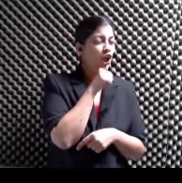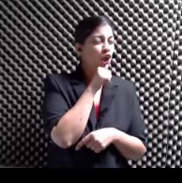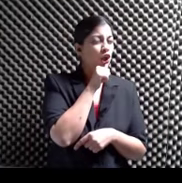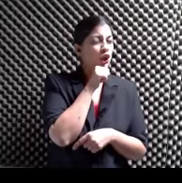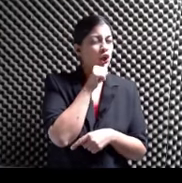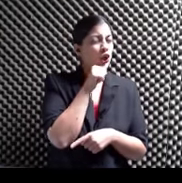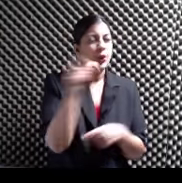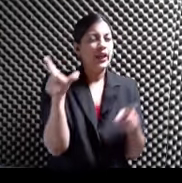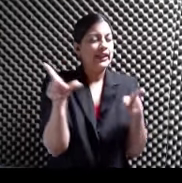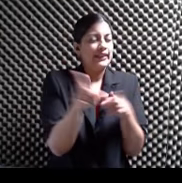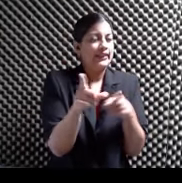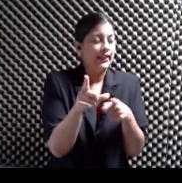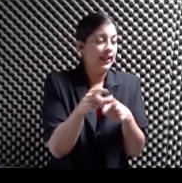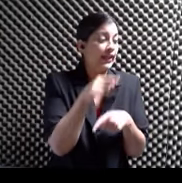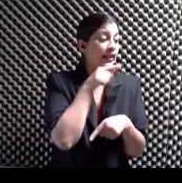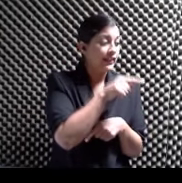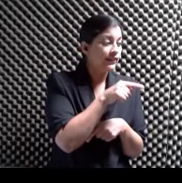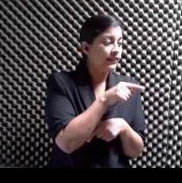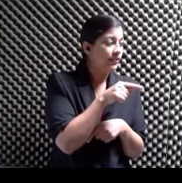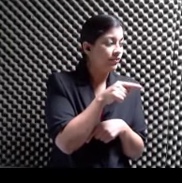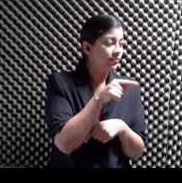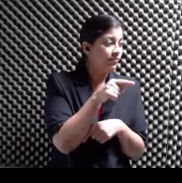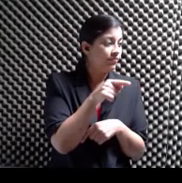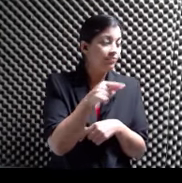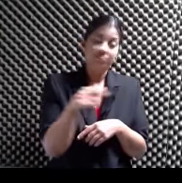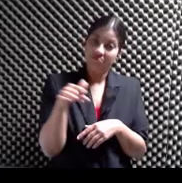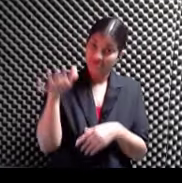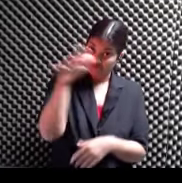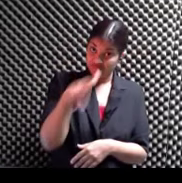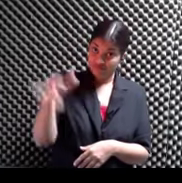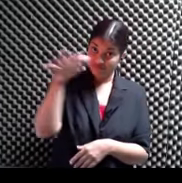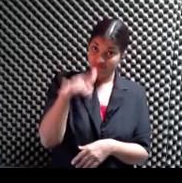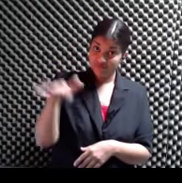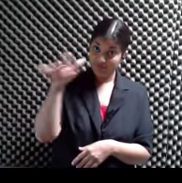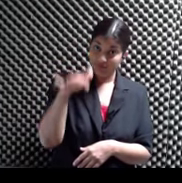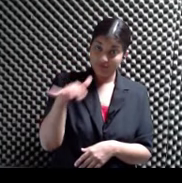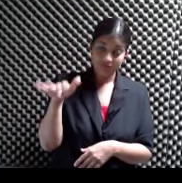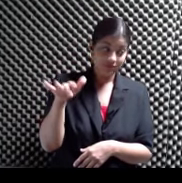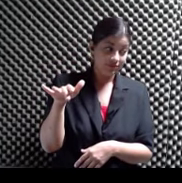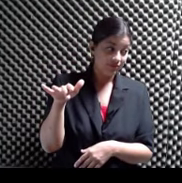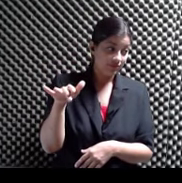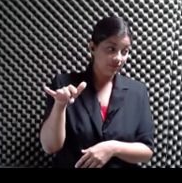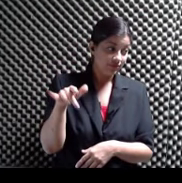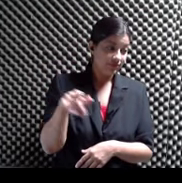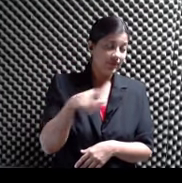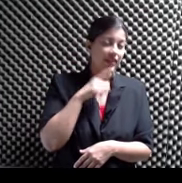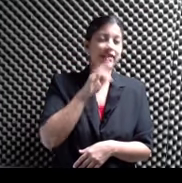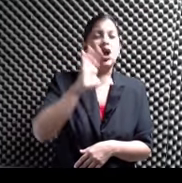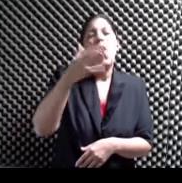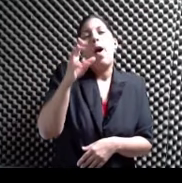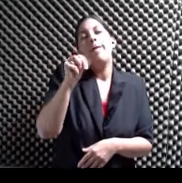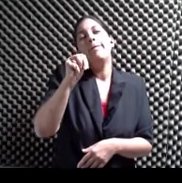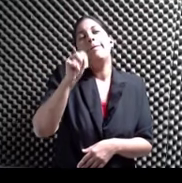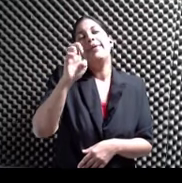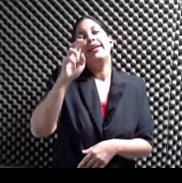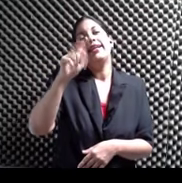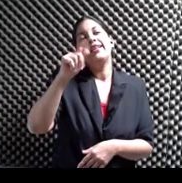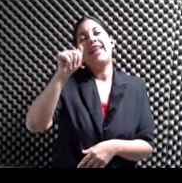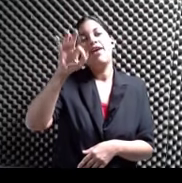El alfabeto En lenguaje de señas Artirológico Como una metáfora Ahí El